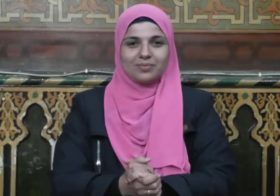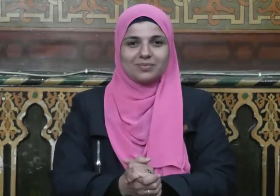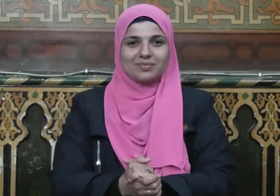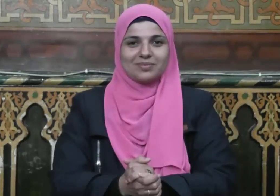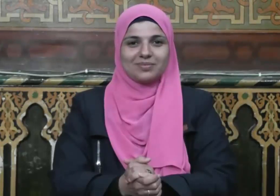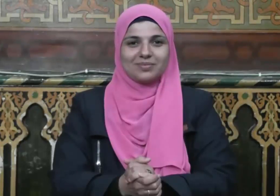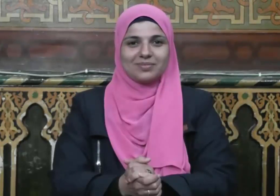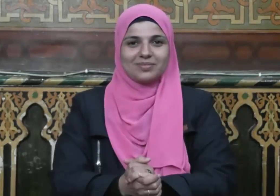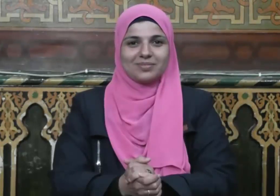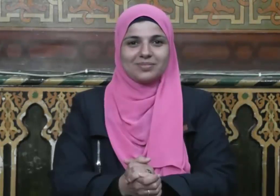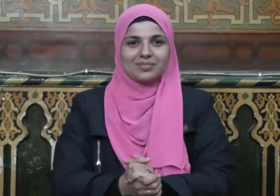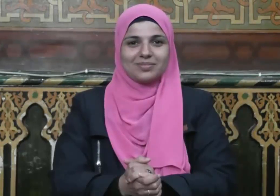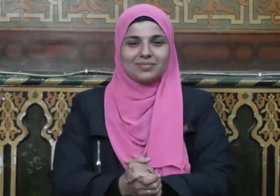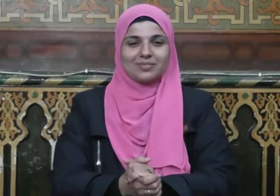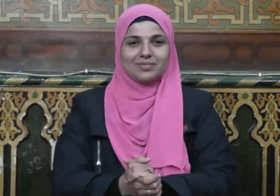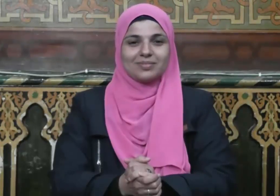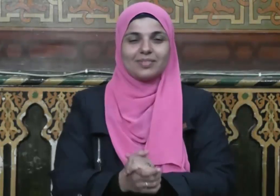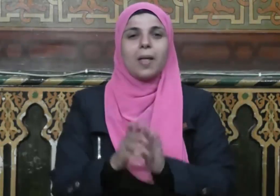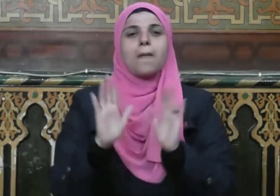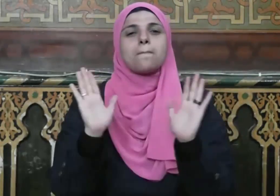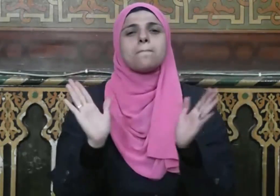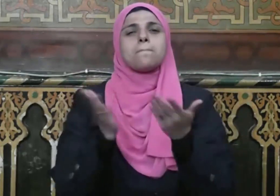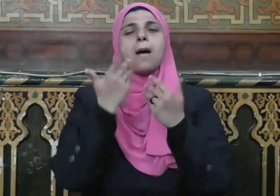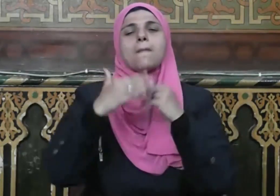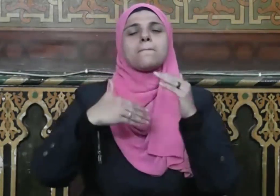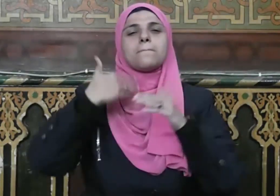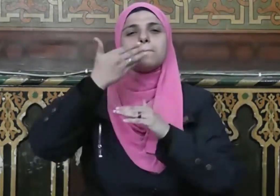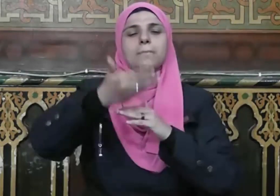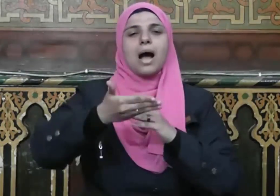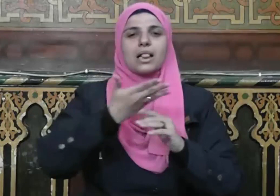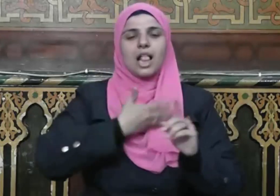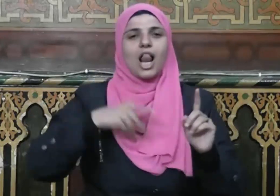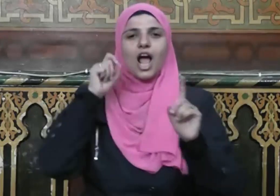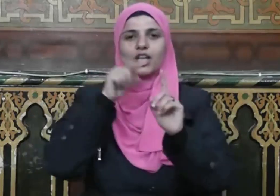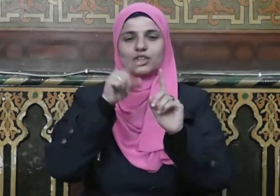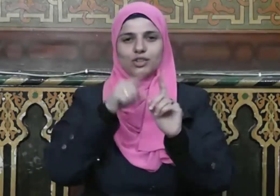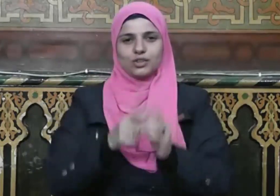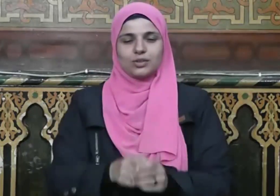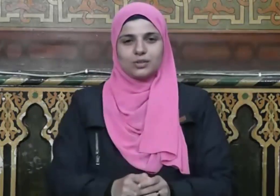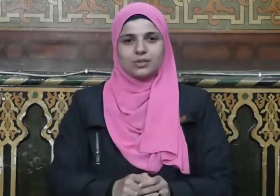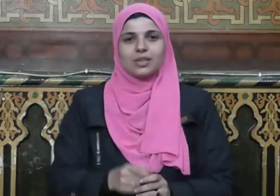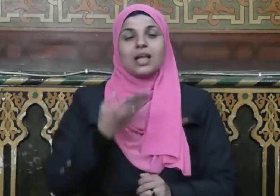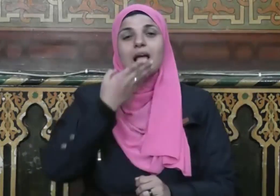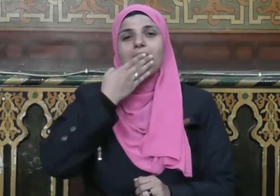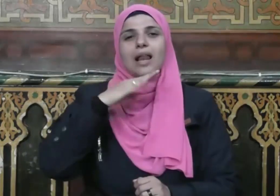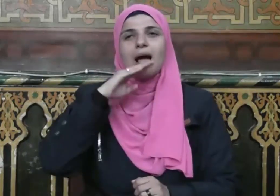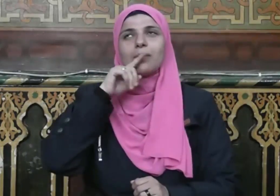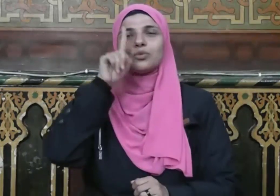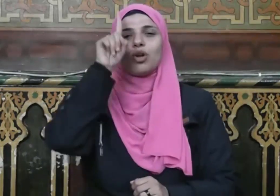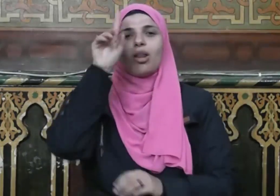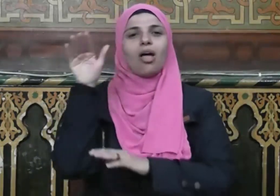ماذا بعد الحج؟ الحمد لله رب العالمين